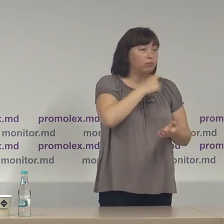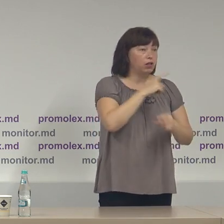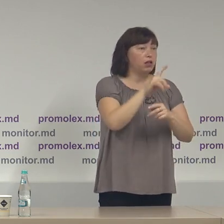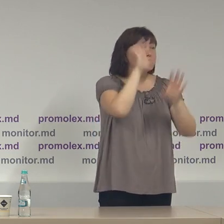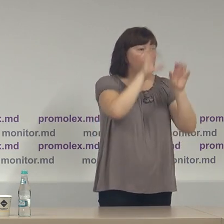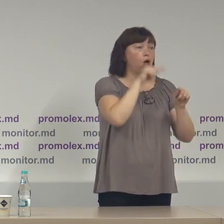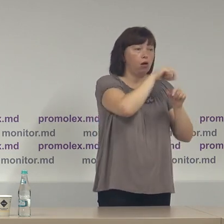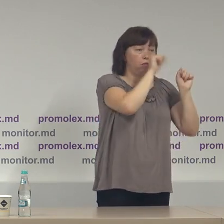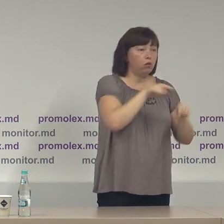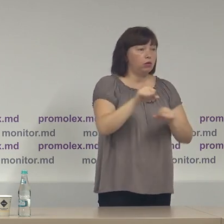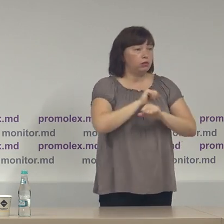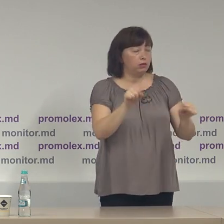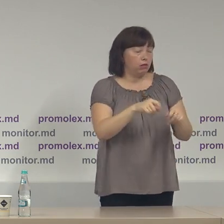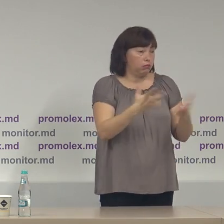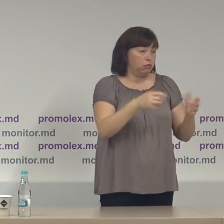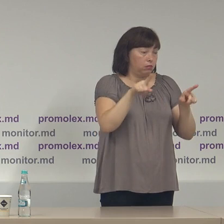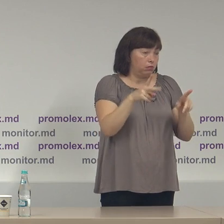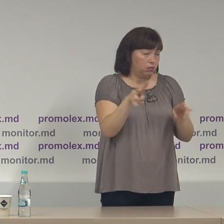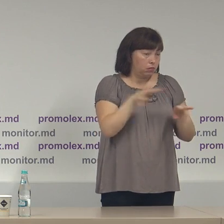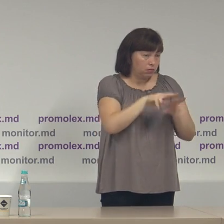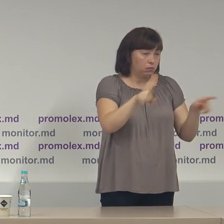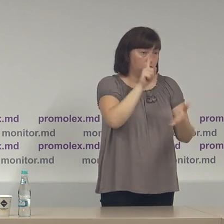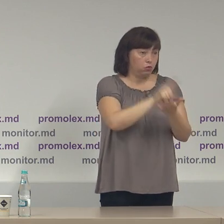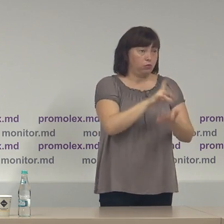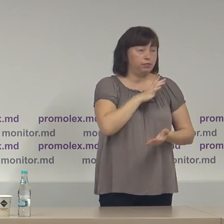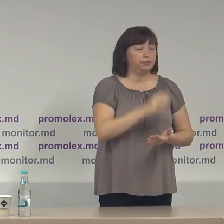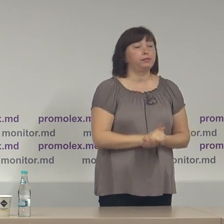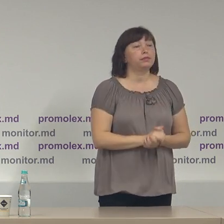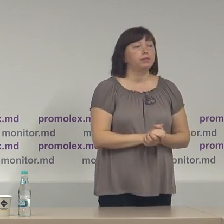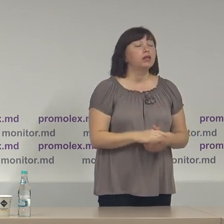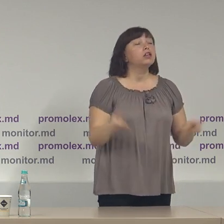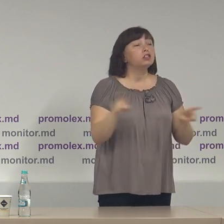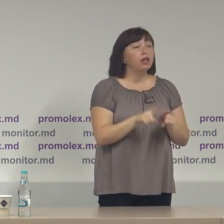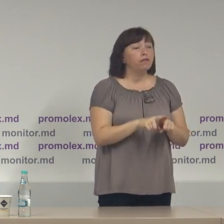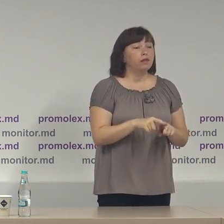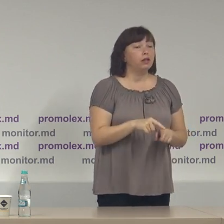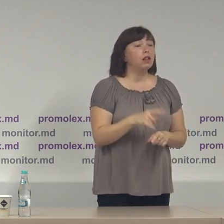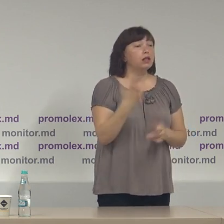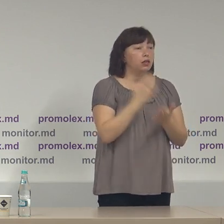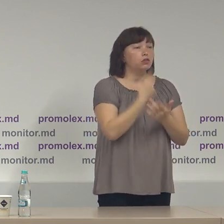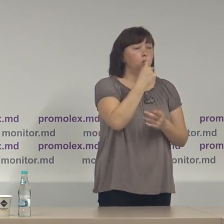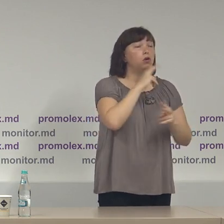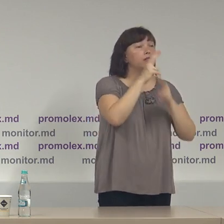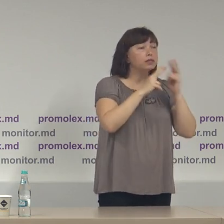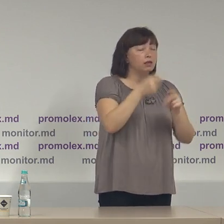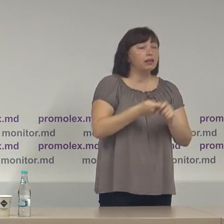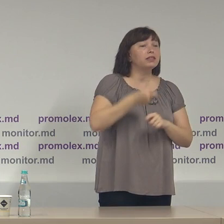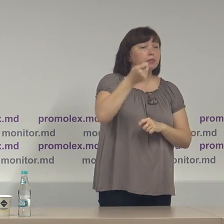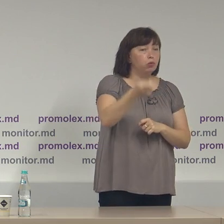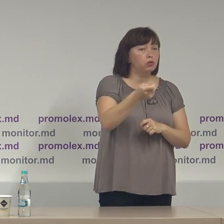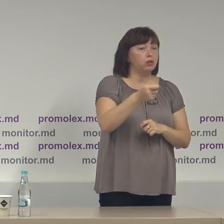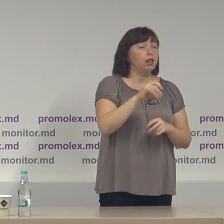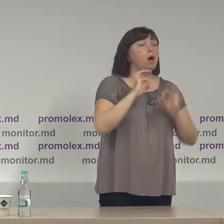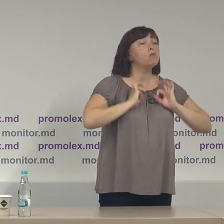codului electoral și la fel o sesizare este depusă la Comisie la